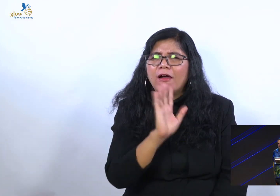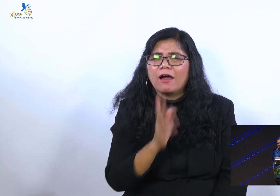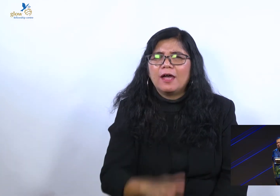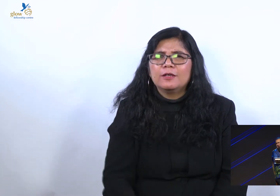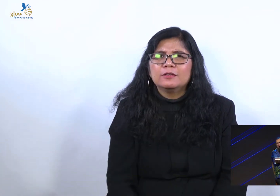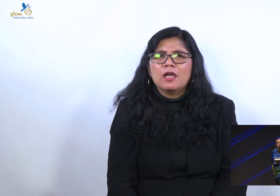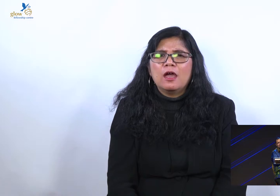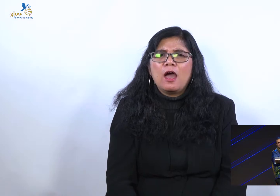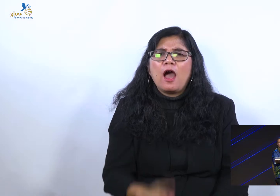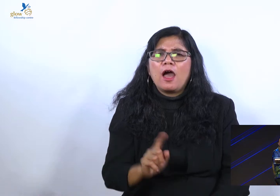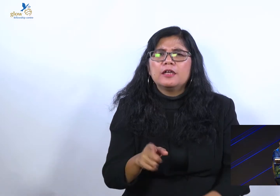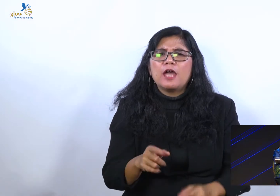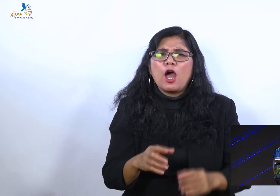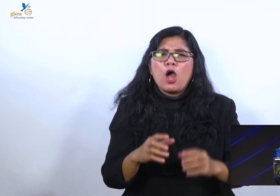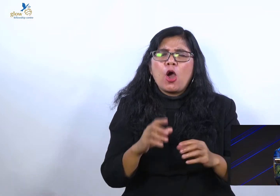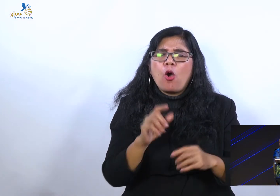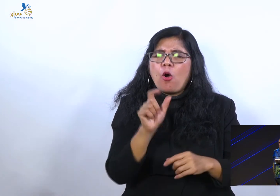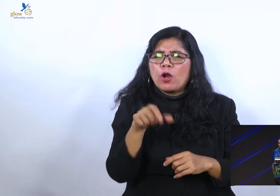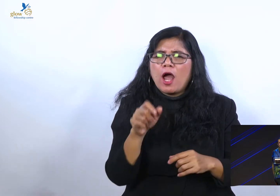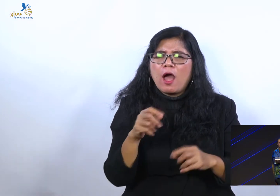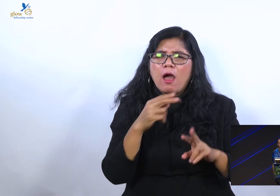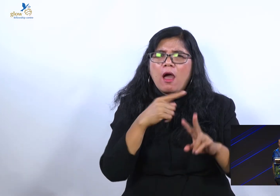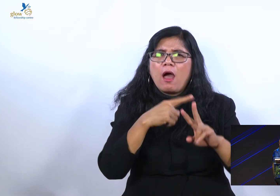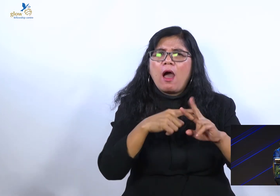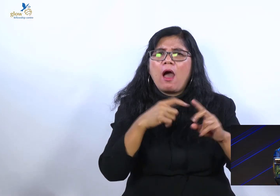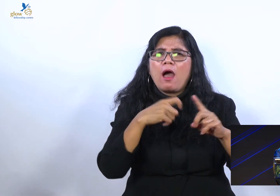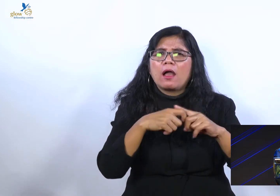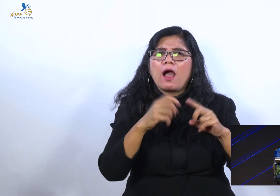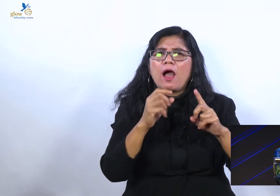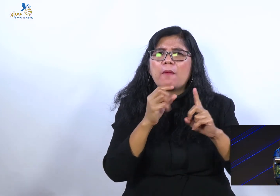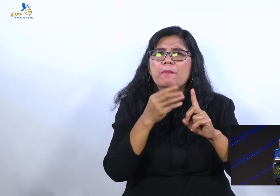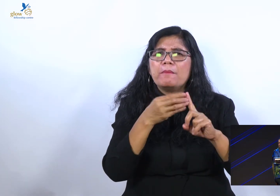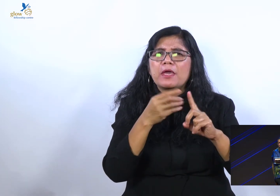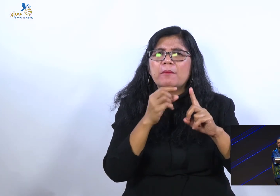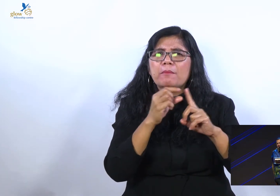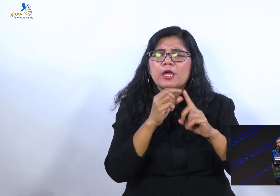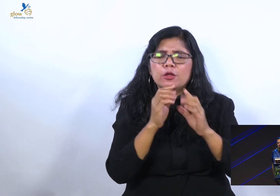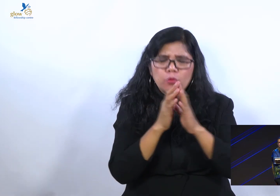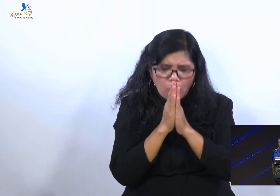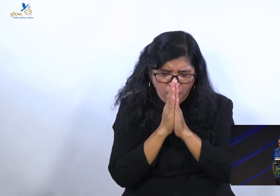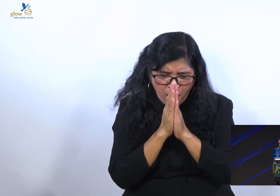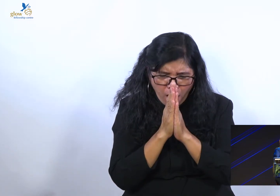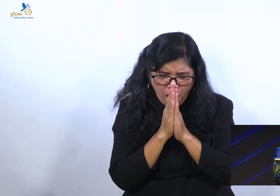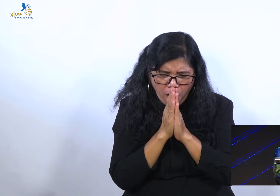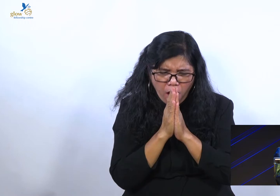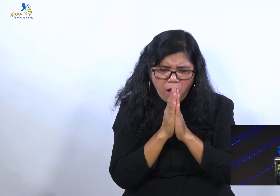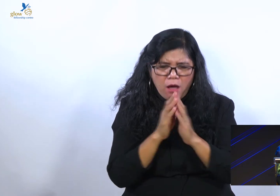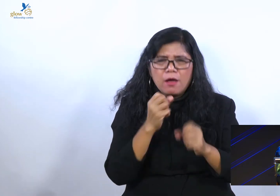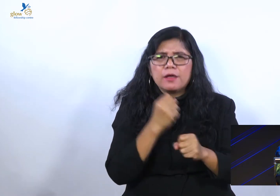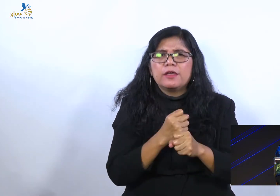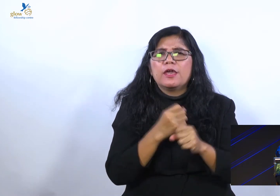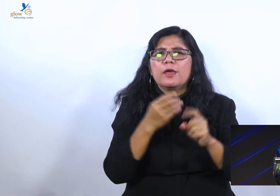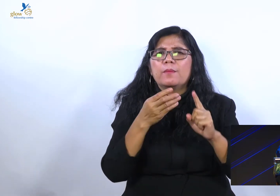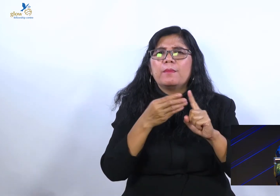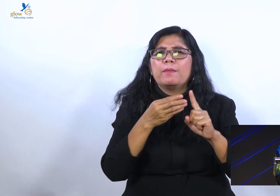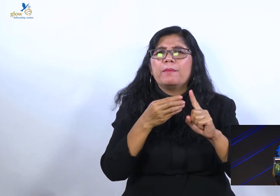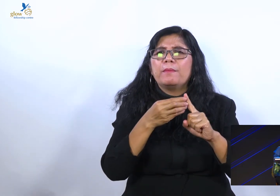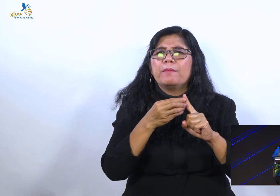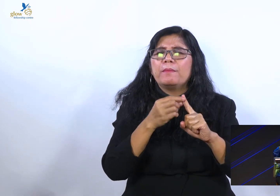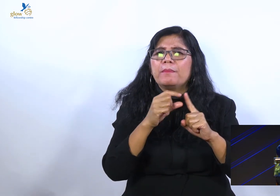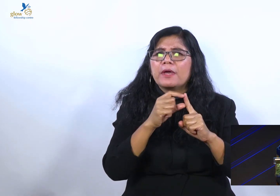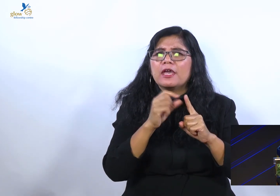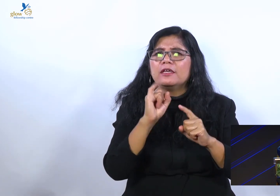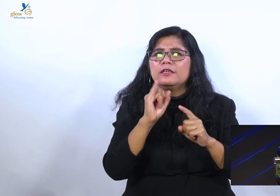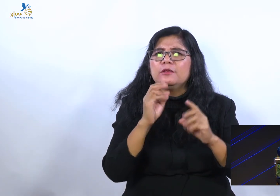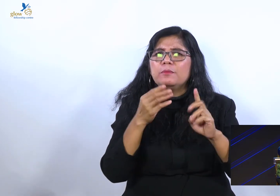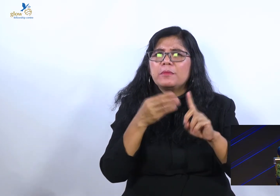sedang berdoa. Saudara melihat orang HKBP sedang berdoa. Saudara melihat orang gemim sedang berdoa. Saudara melihat orang GKI, GPIB lalu merasa. Ih kok pujiannya begitu